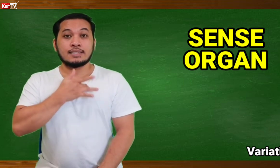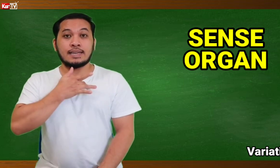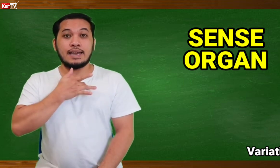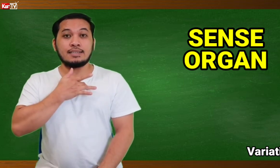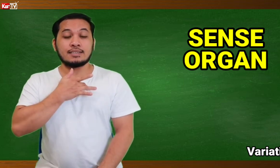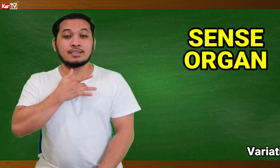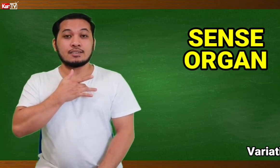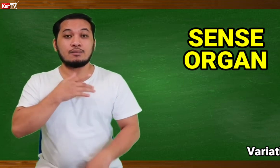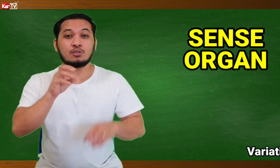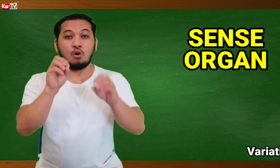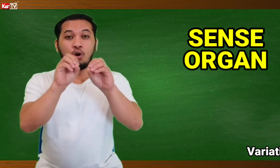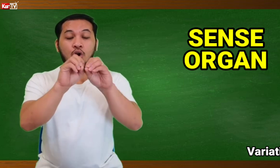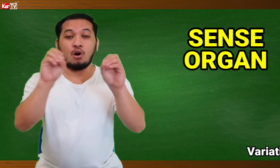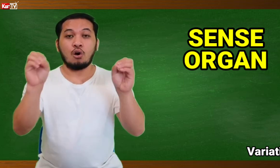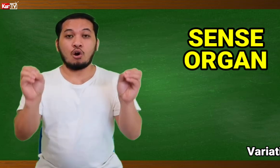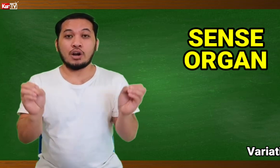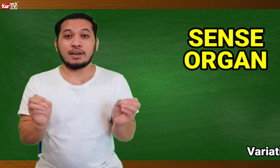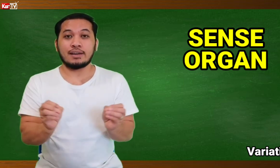SENS. ORGAN.